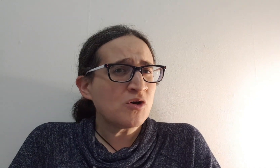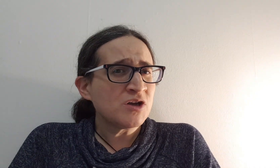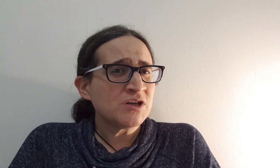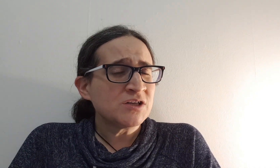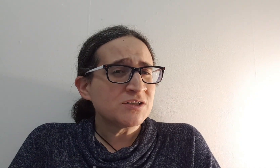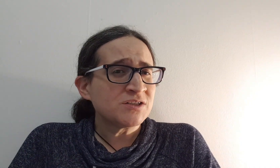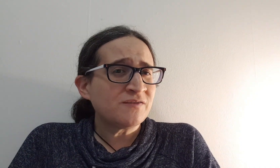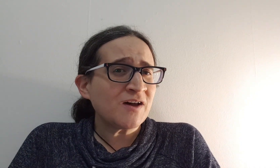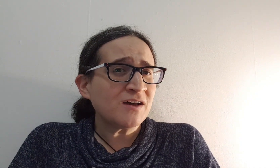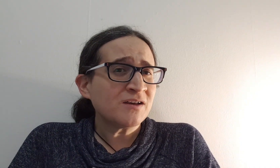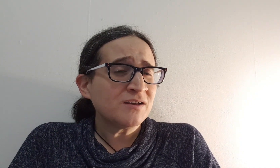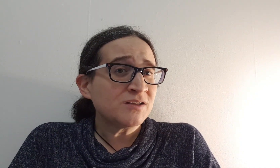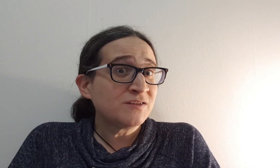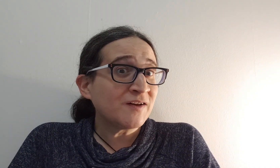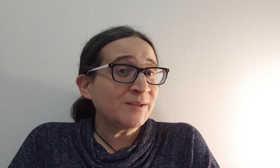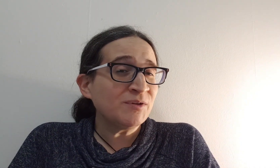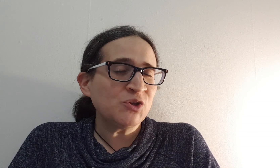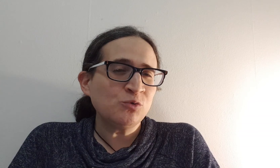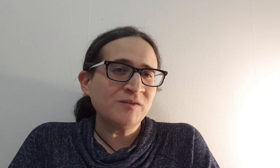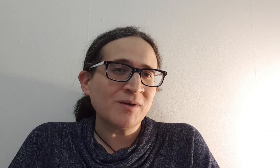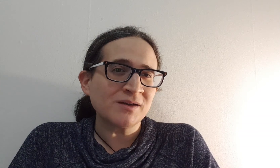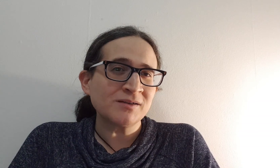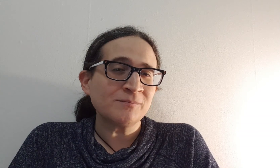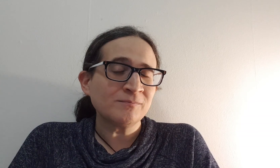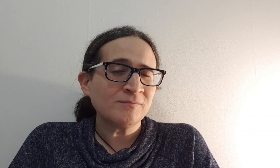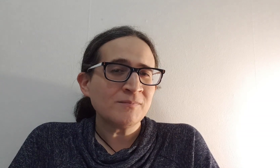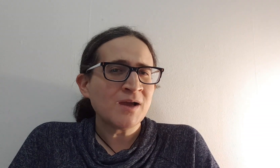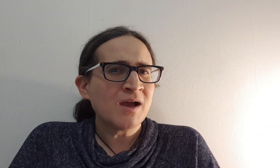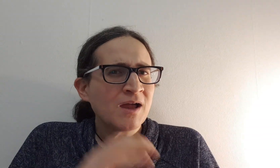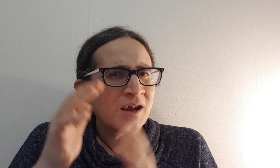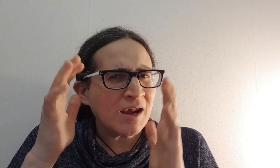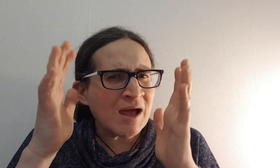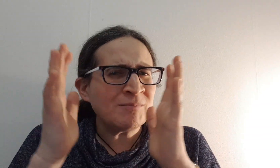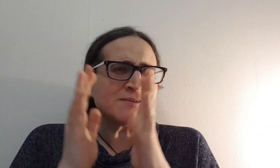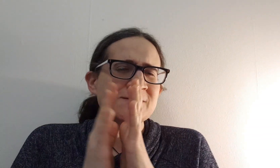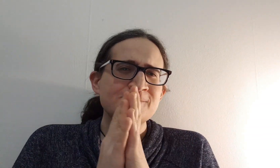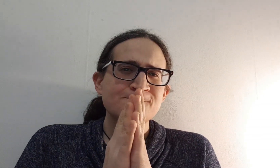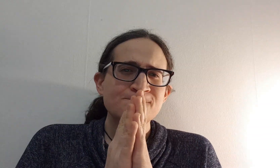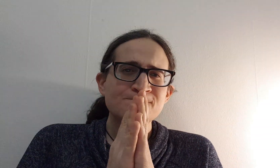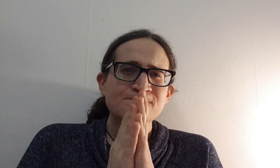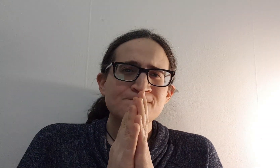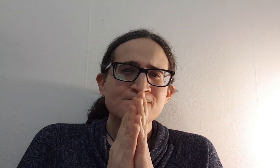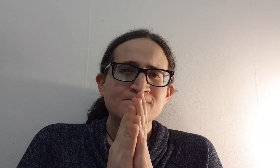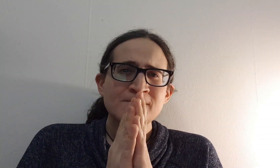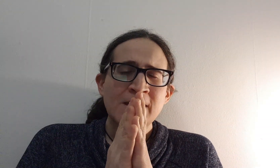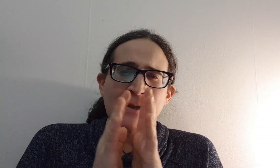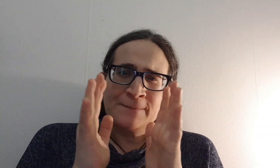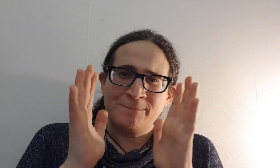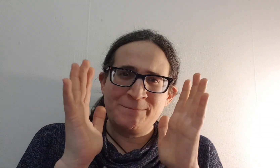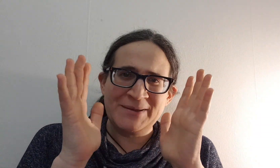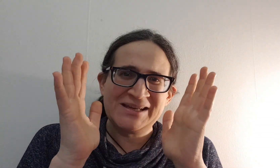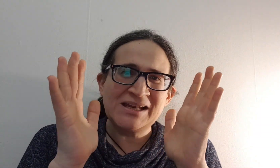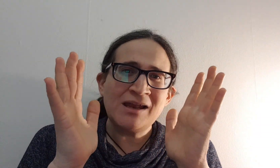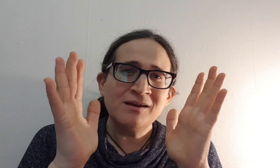דבר דברים חיובים באחרים למה זה? בגלל